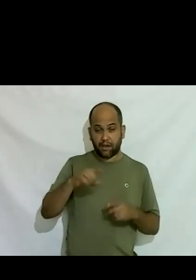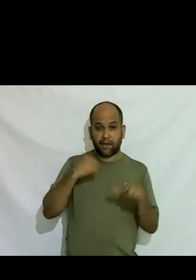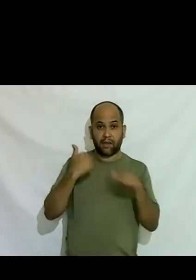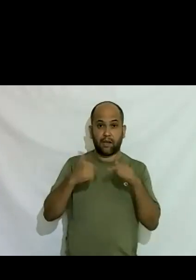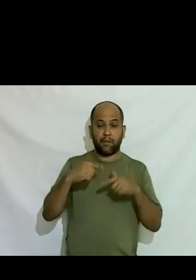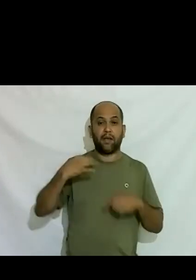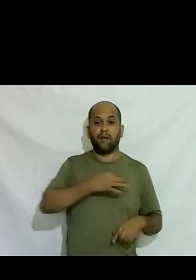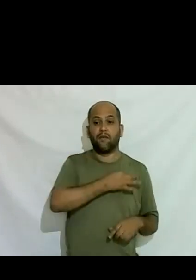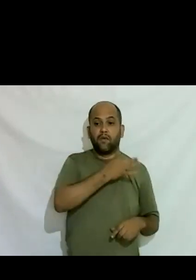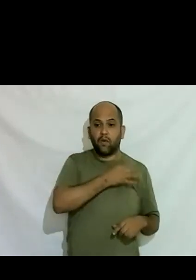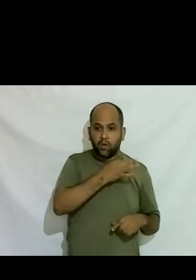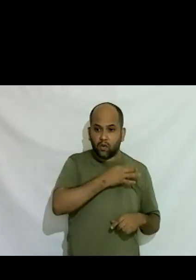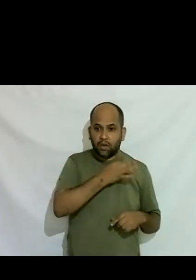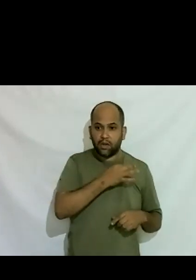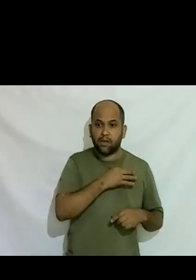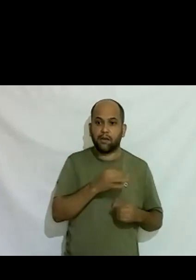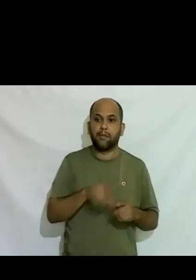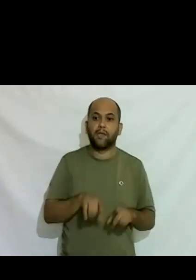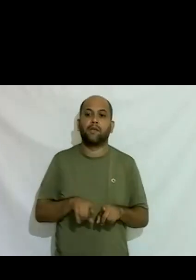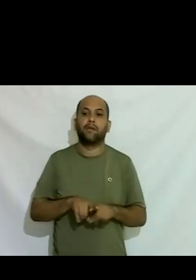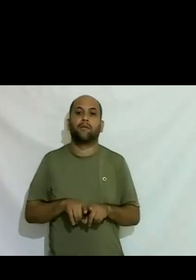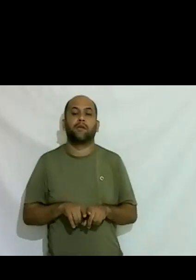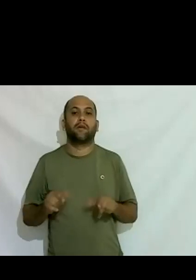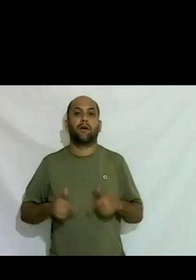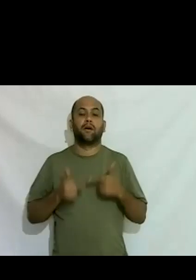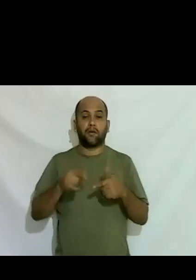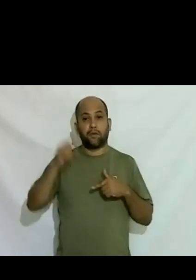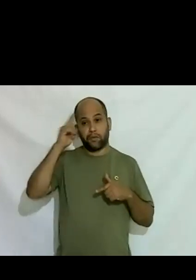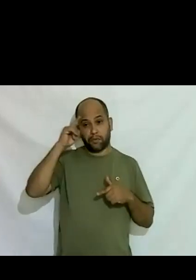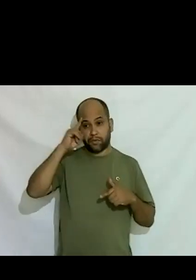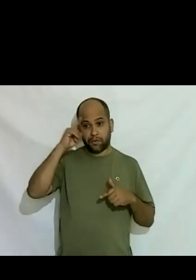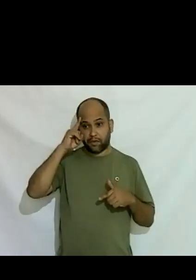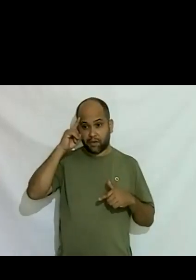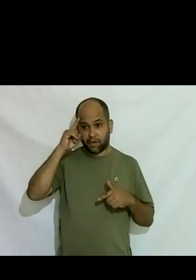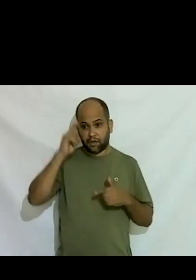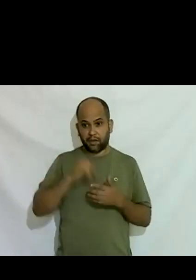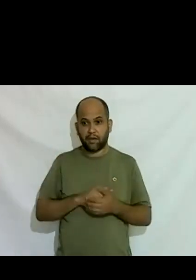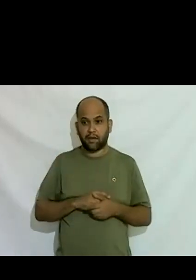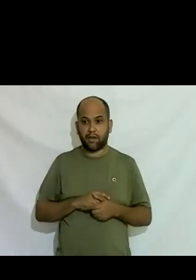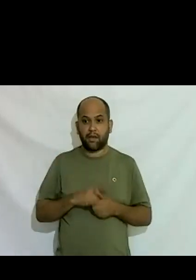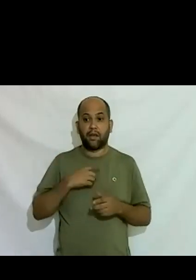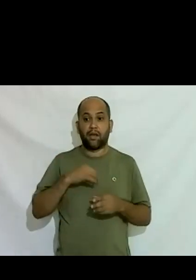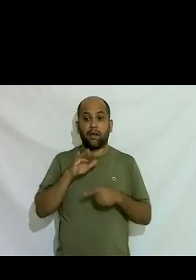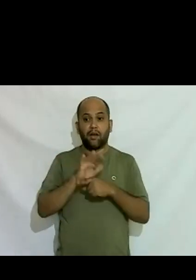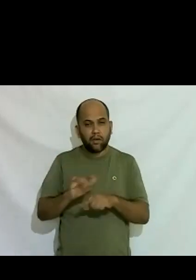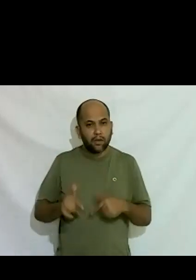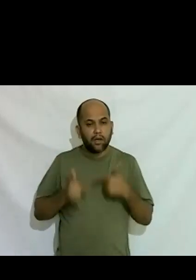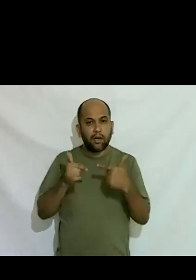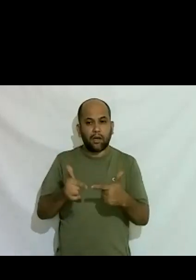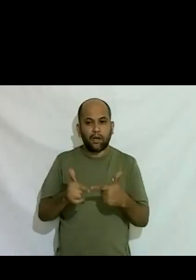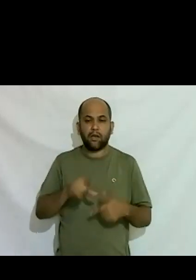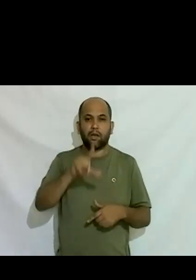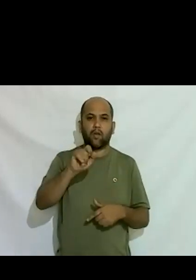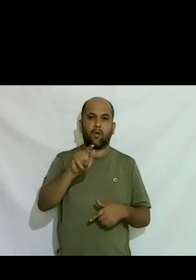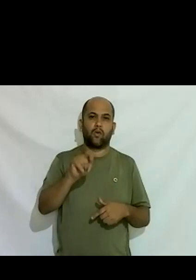faz parte mas Laerte não atua diretamente no dia a dia ela ajuda ela faz logos faz